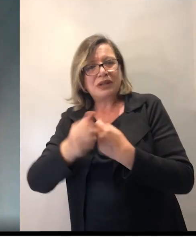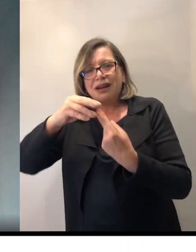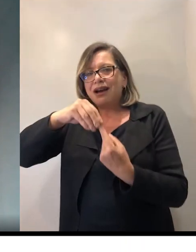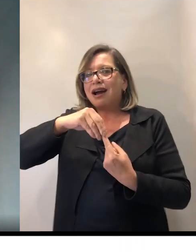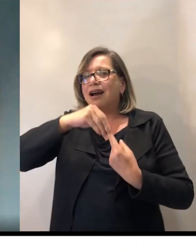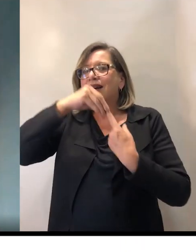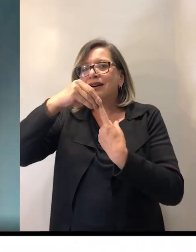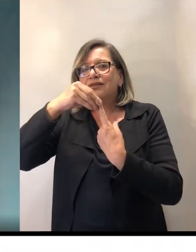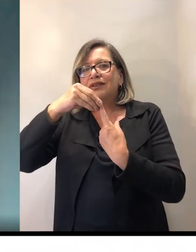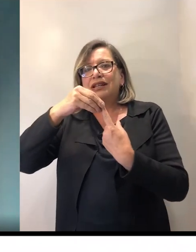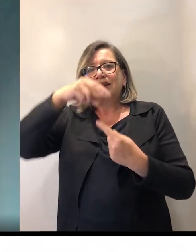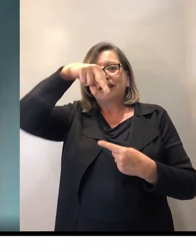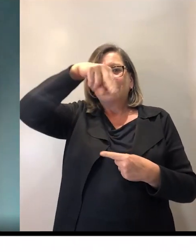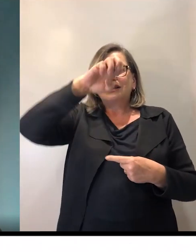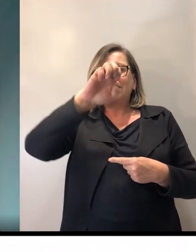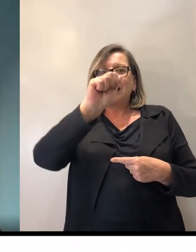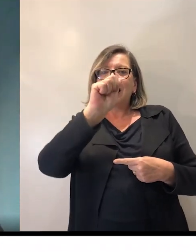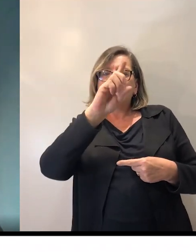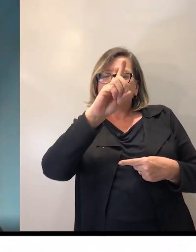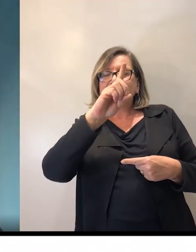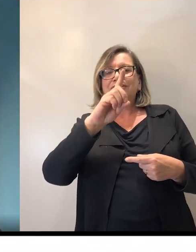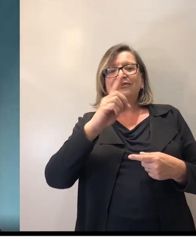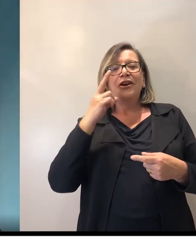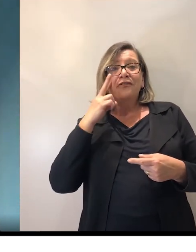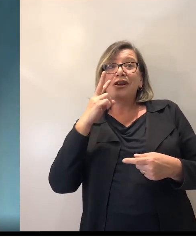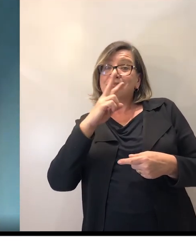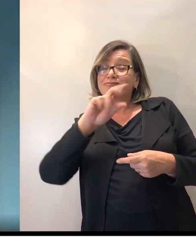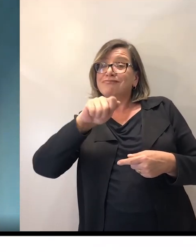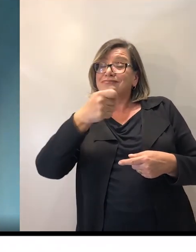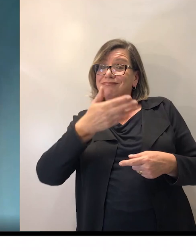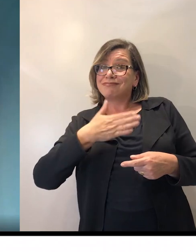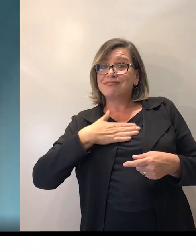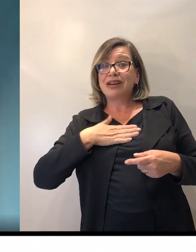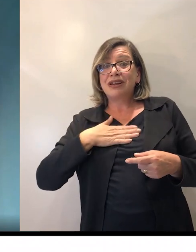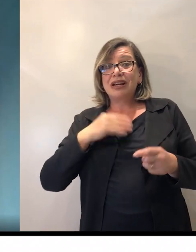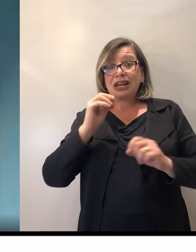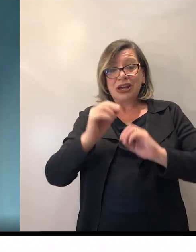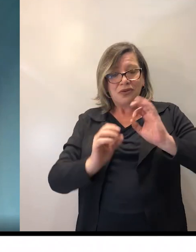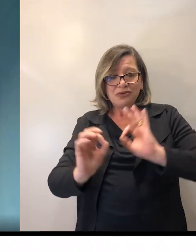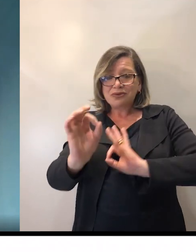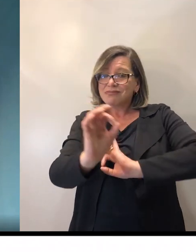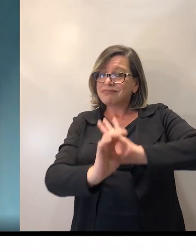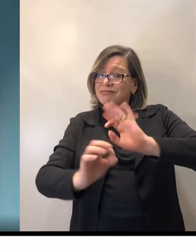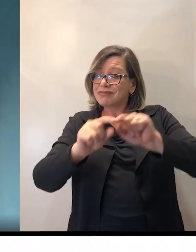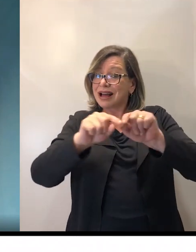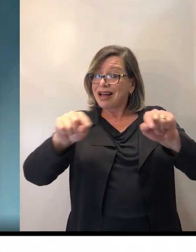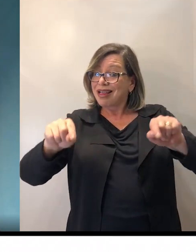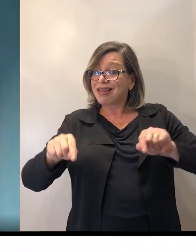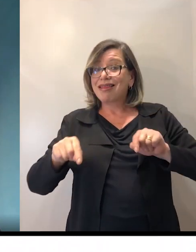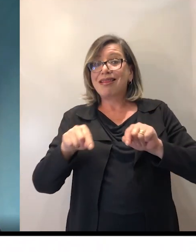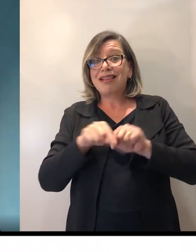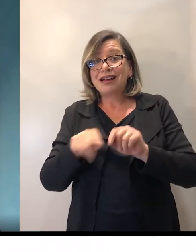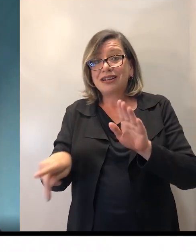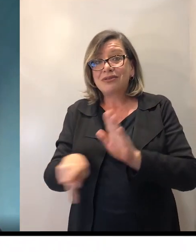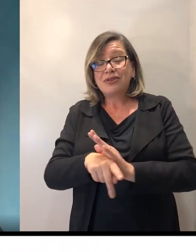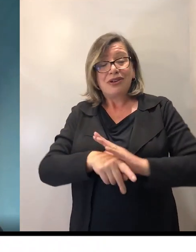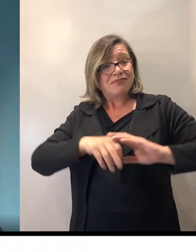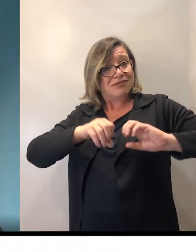este é o meu sinal. Eu atuo na construção das salas virtuais de aprendizagem, inserindo os e-books e os